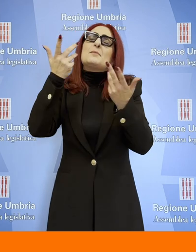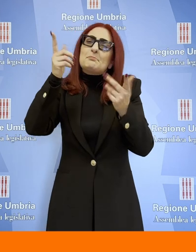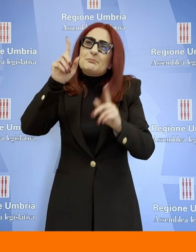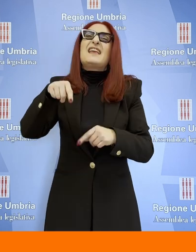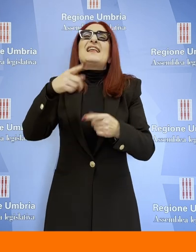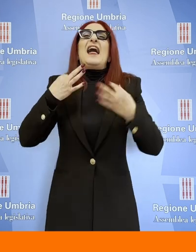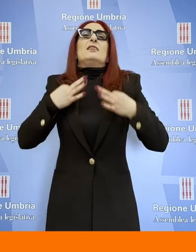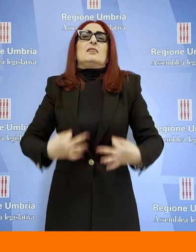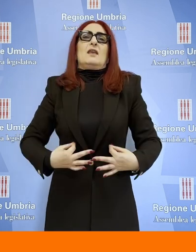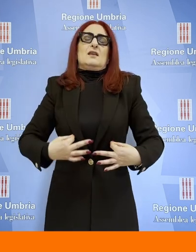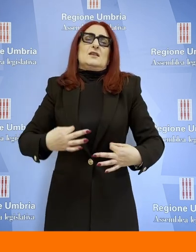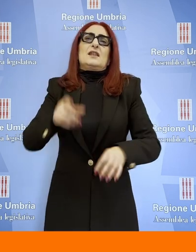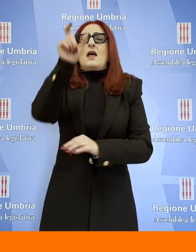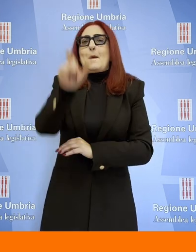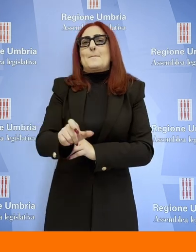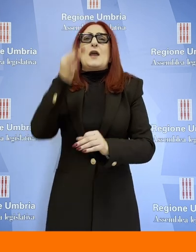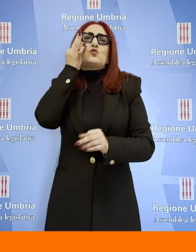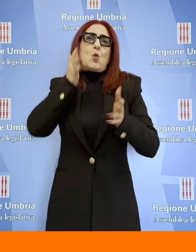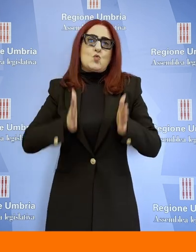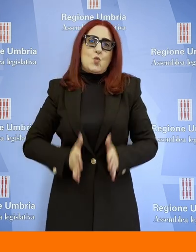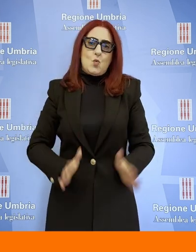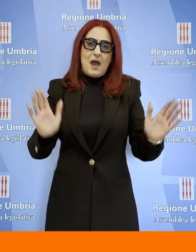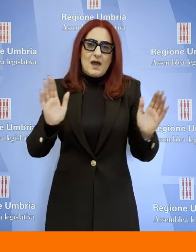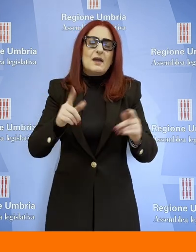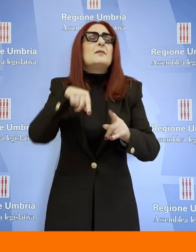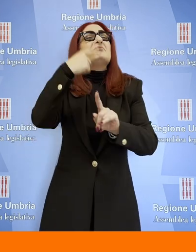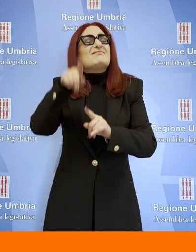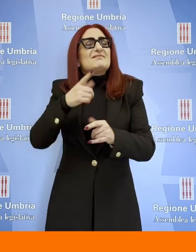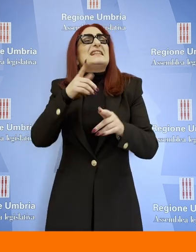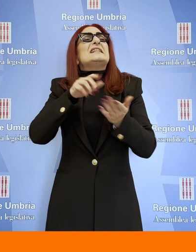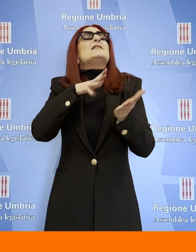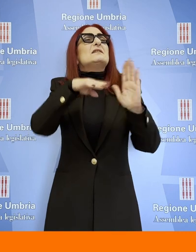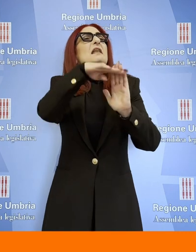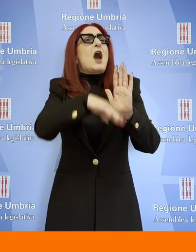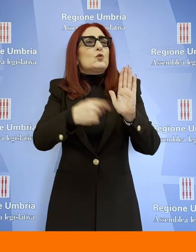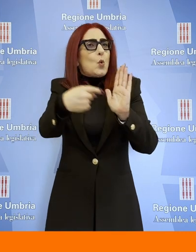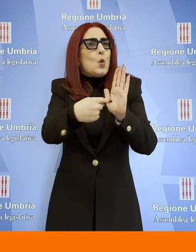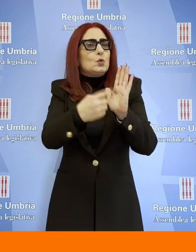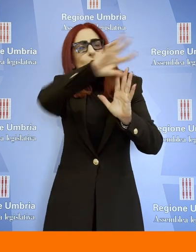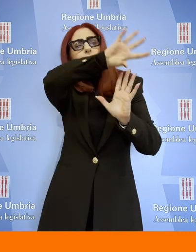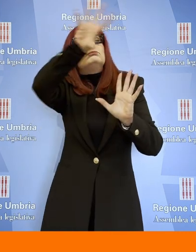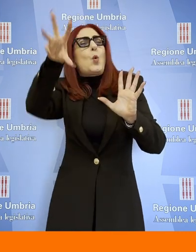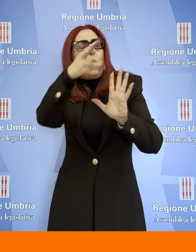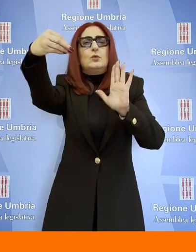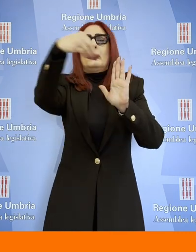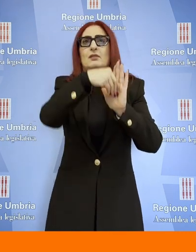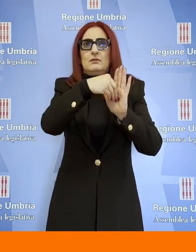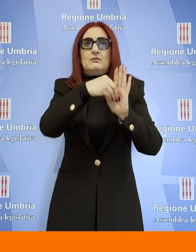statuto contiene tutto questo, democrazia, libertà, dignità della persona umana e su questi